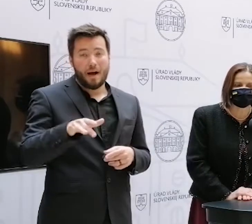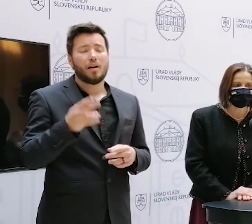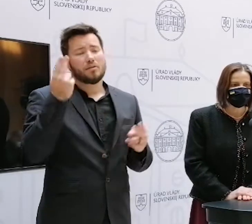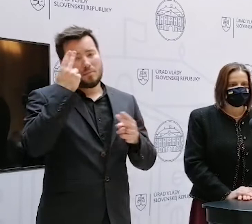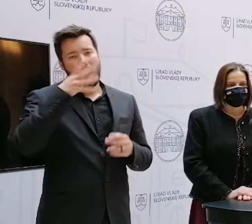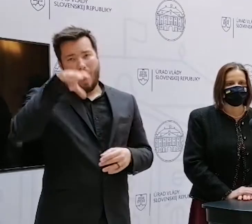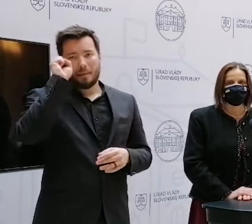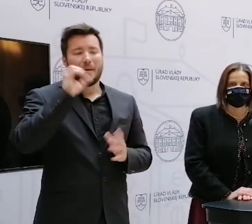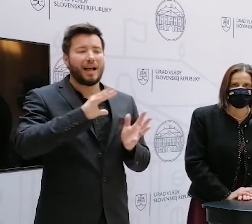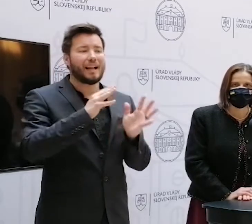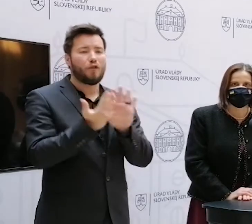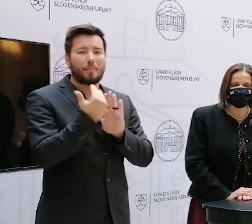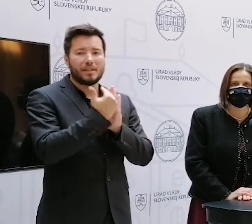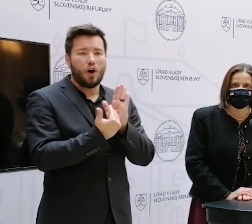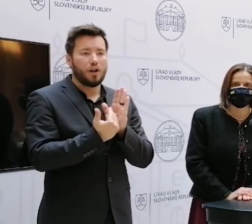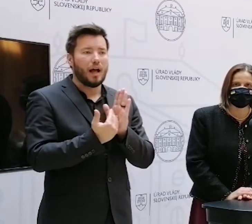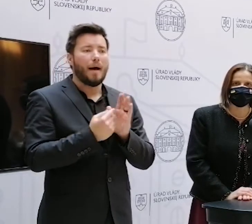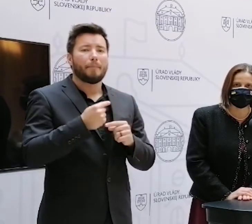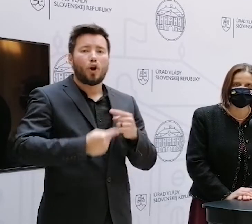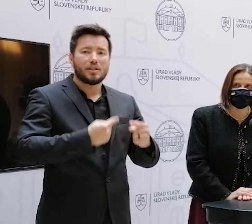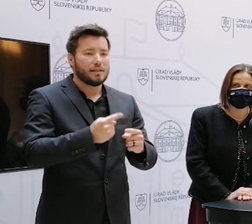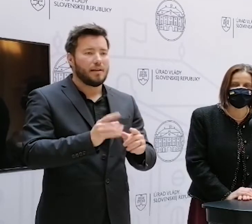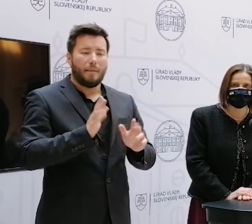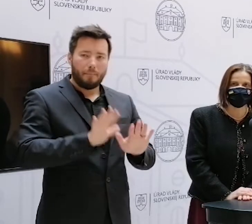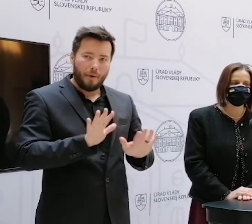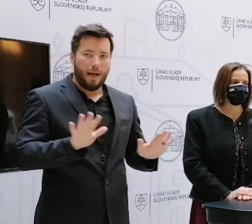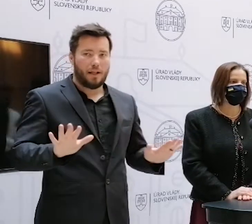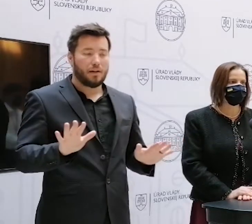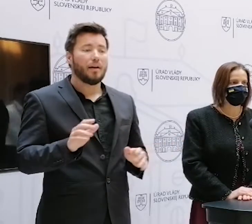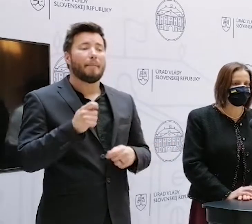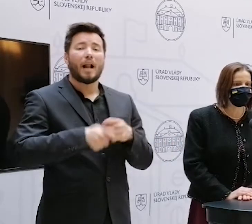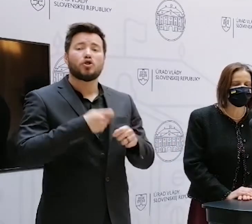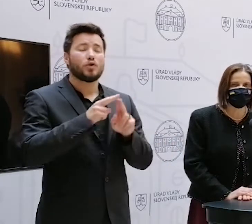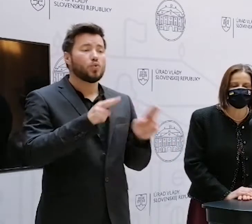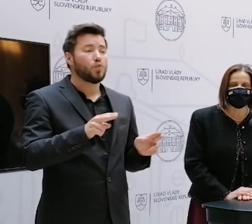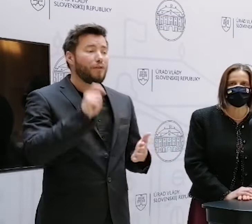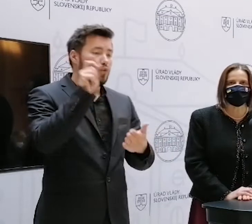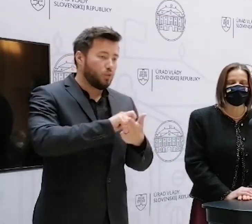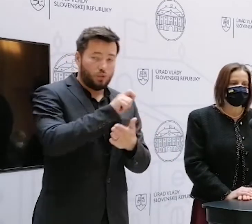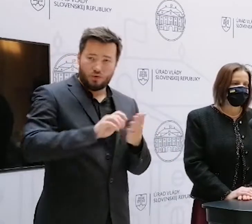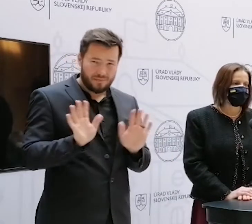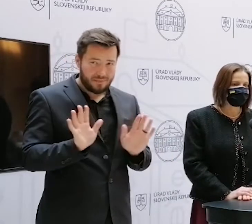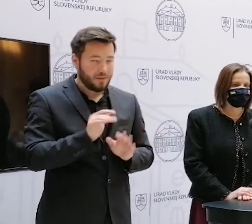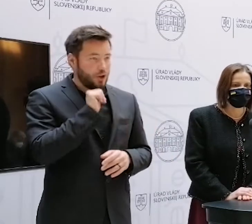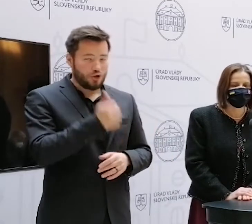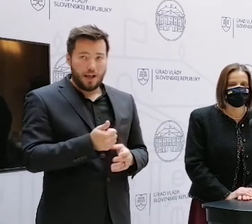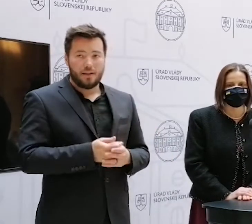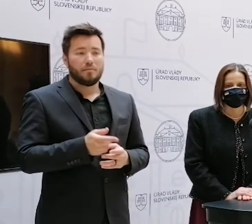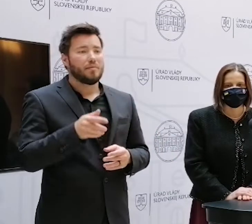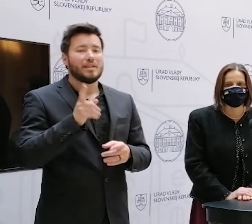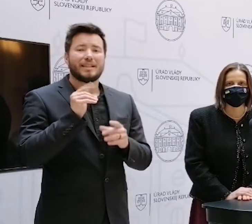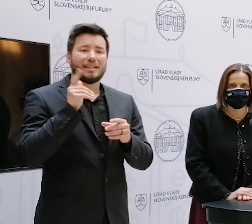proces. Neráta s tým, že by sa rušili pracoviská súdov. Žiadne. To znamená, tu nie je obavy o miesto